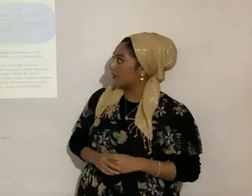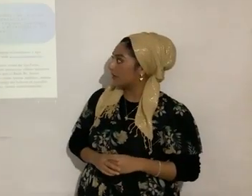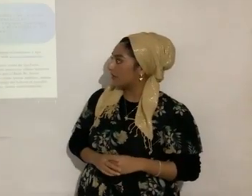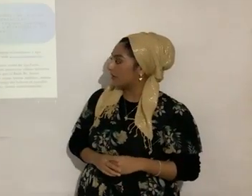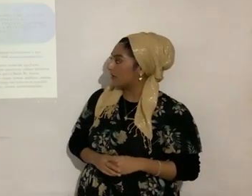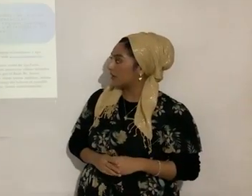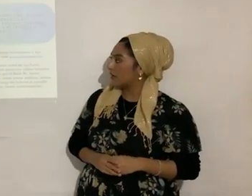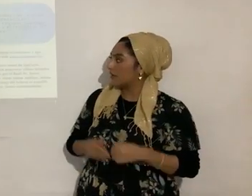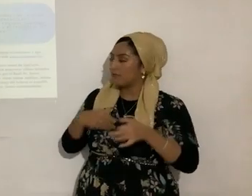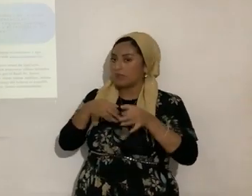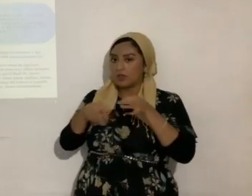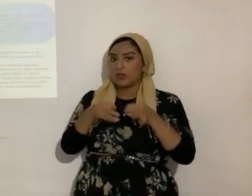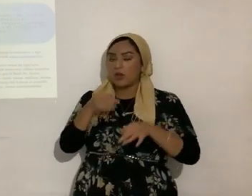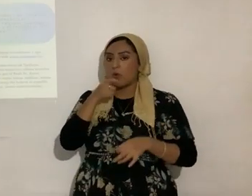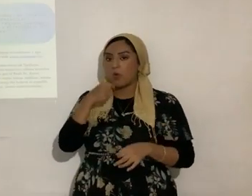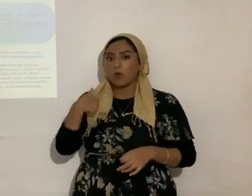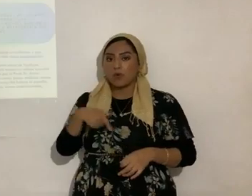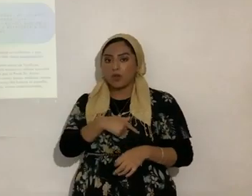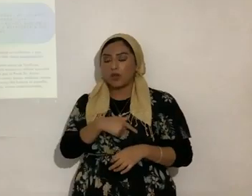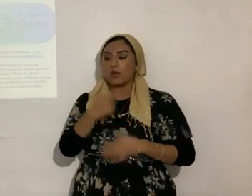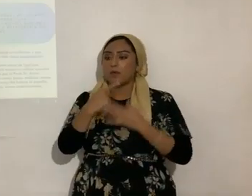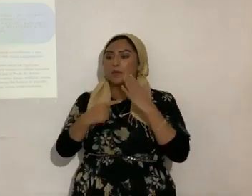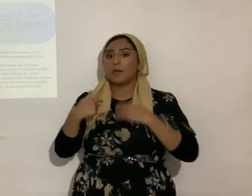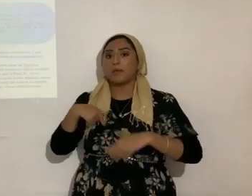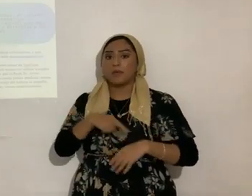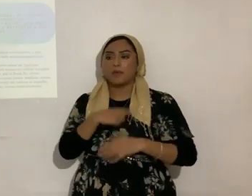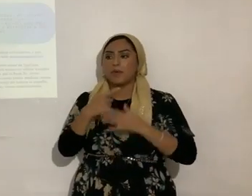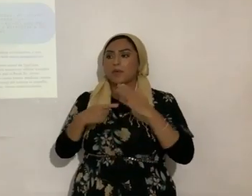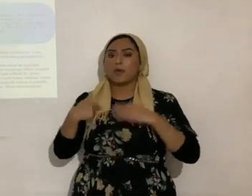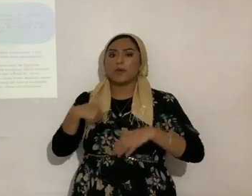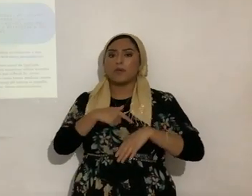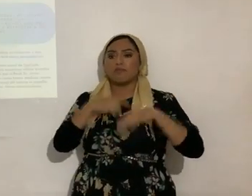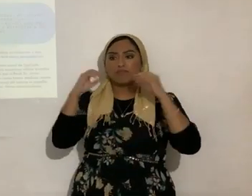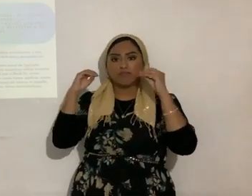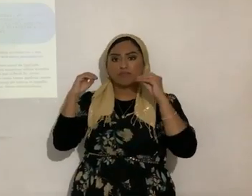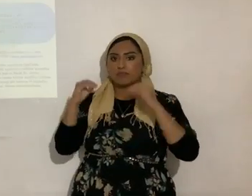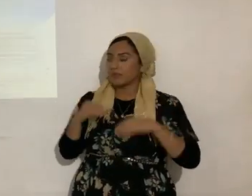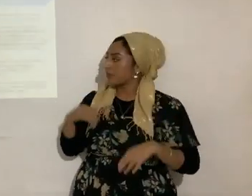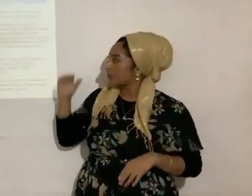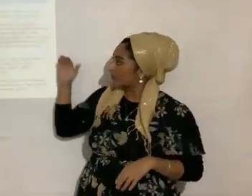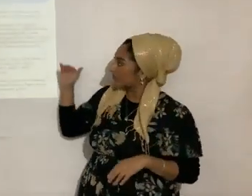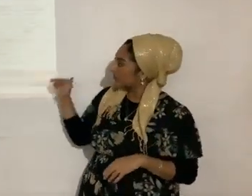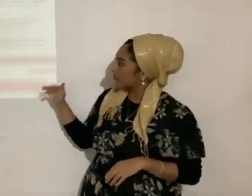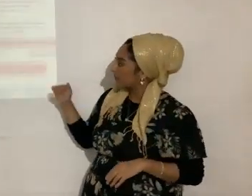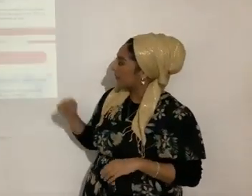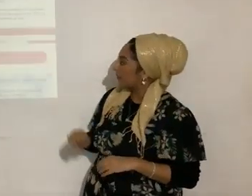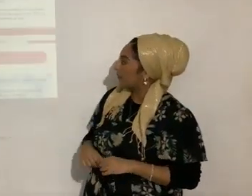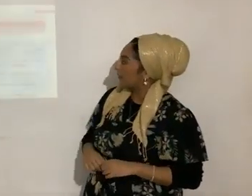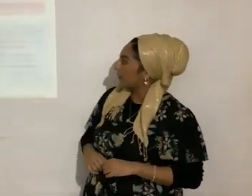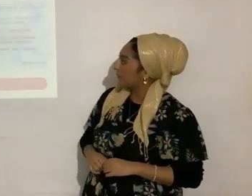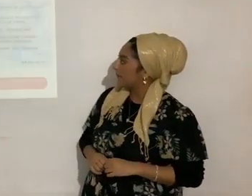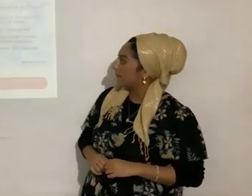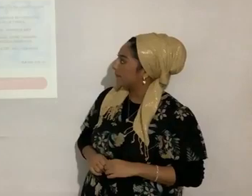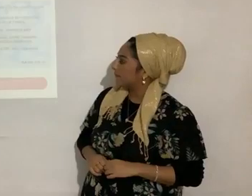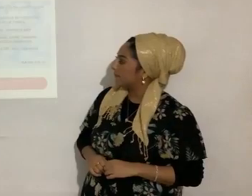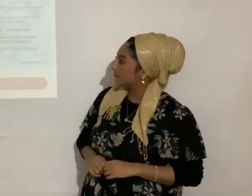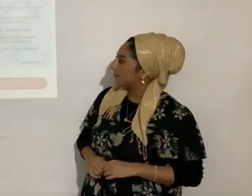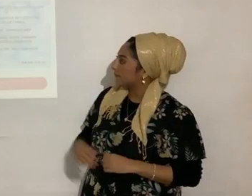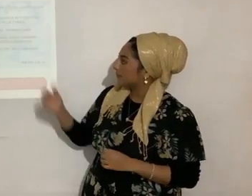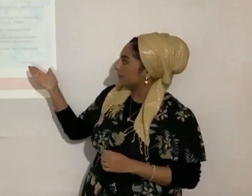describe quiénes somos y qué somos, o sea, qué ministramos. Seguimos hacia abajo, ¿sí? Perfecto, ahí está el